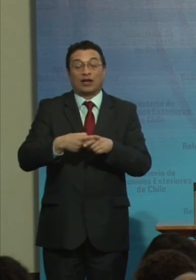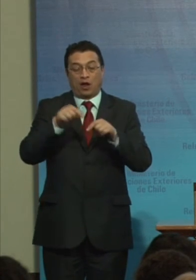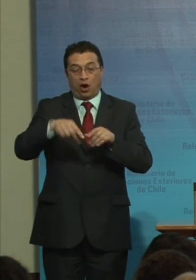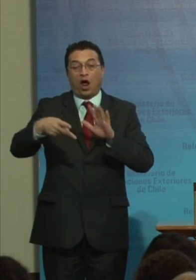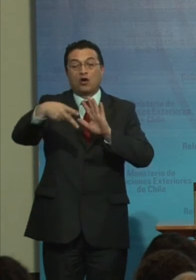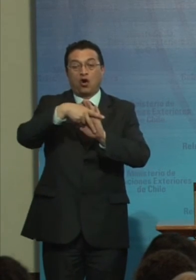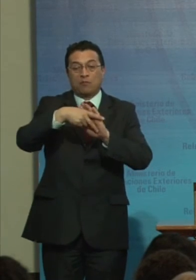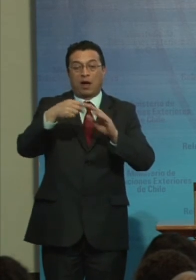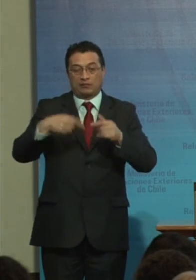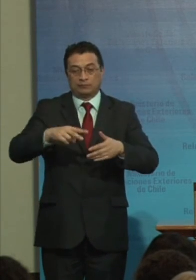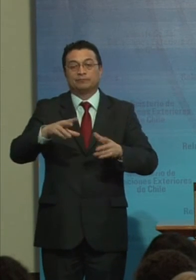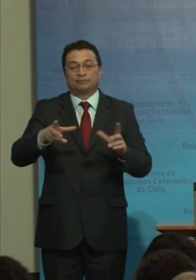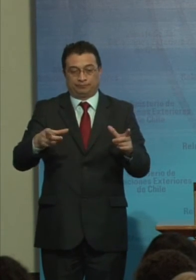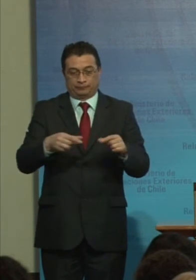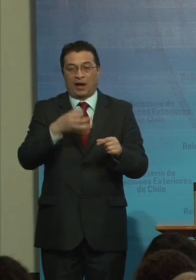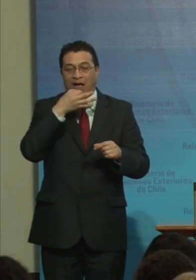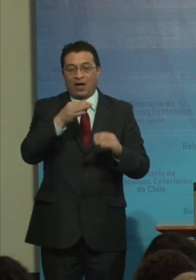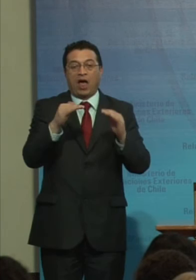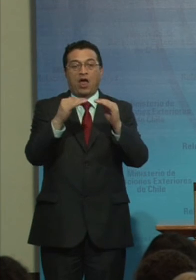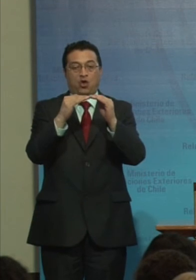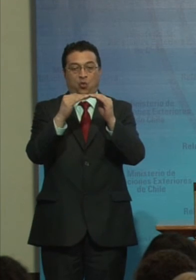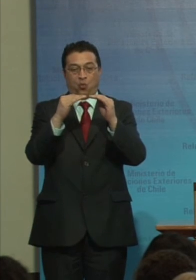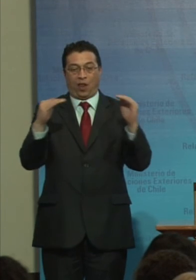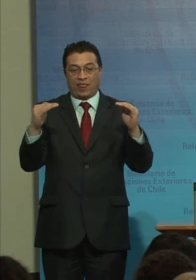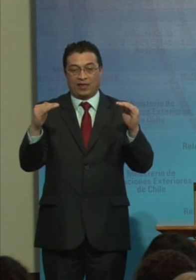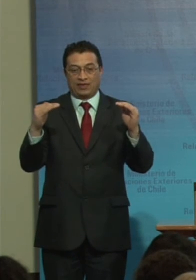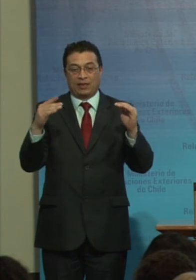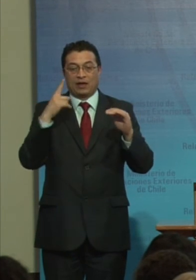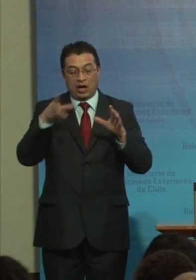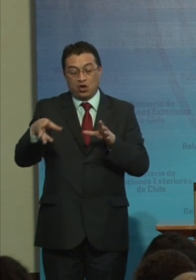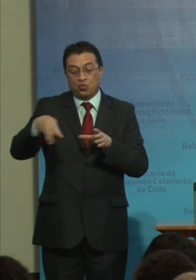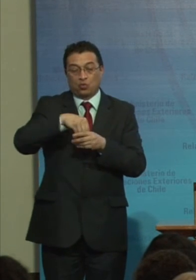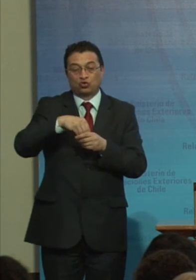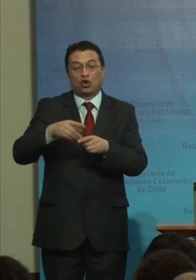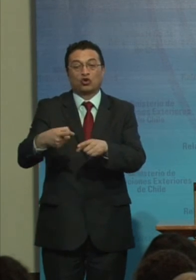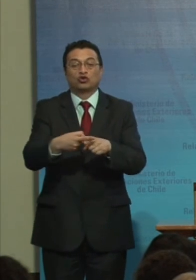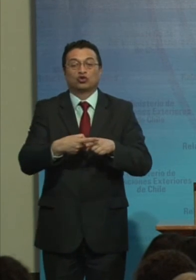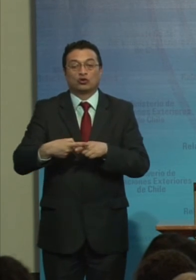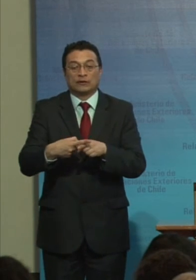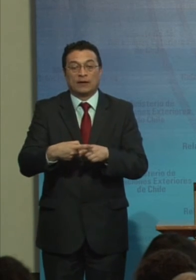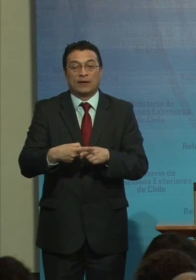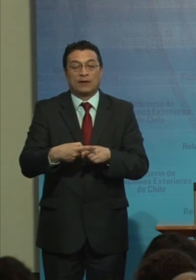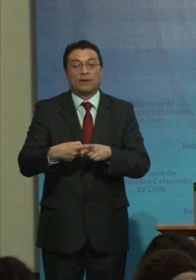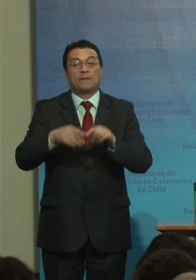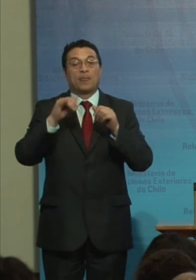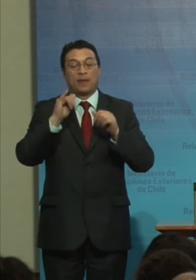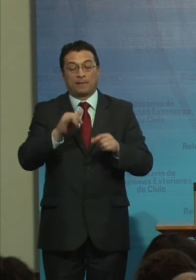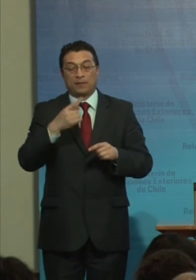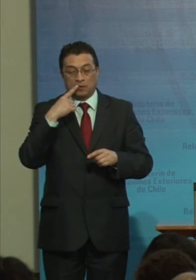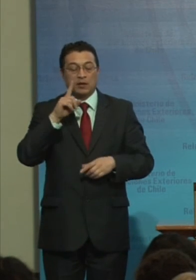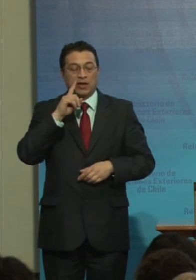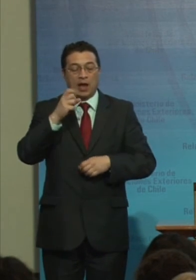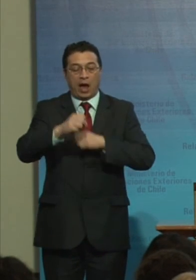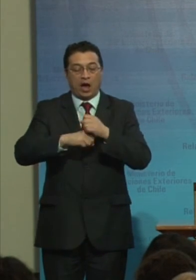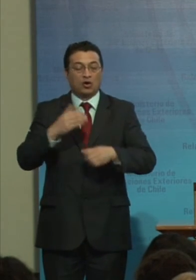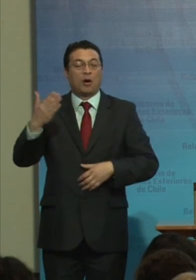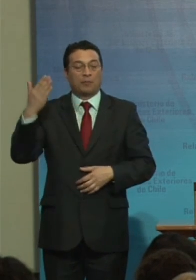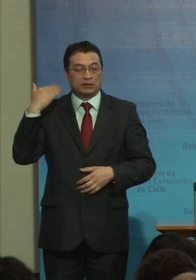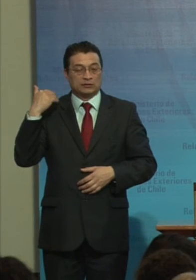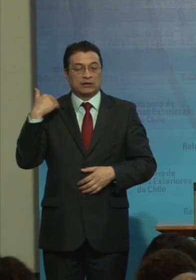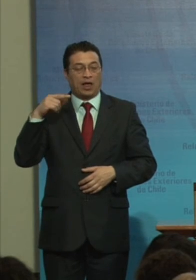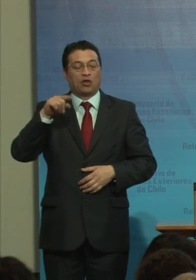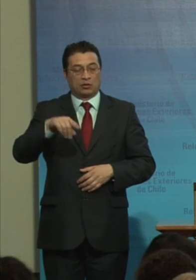normativo Que habla sobre Igualdad Sobre inclusión social Tuvimos el año pasado A fines La